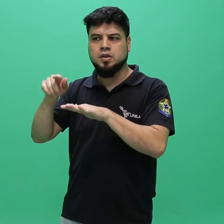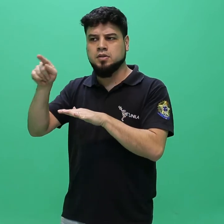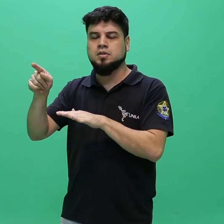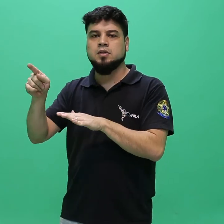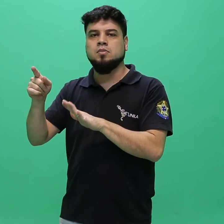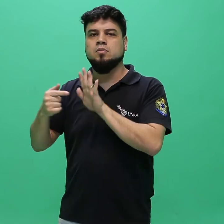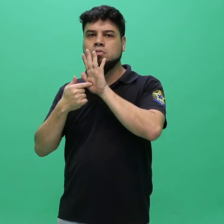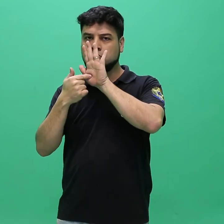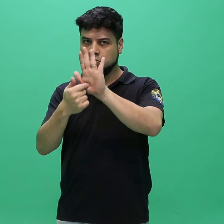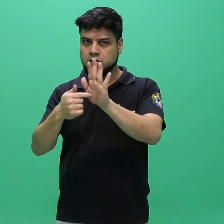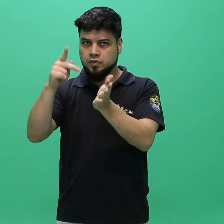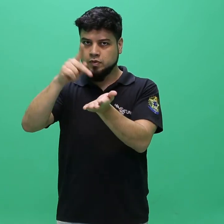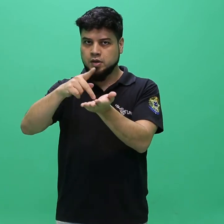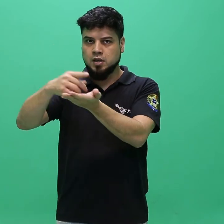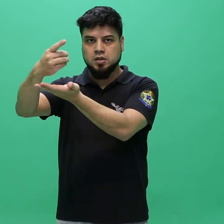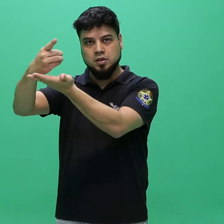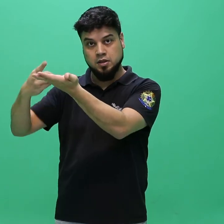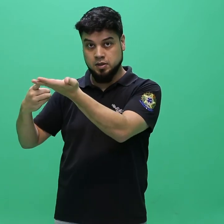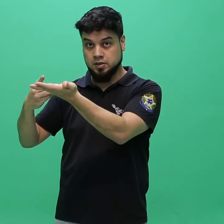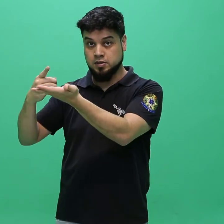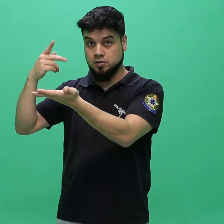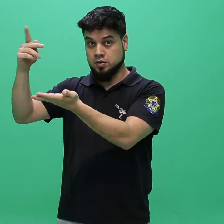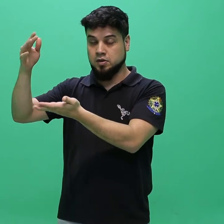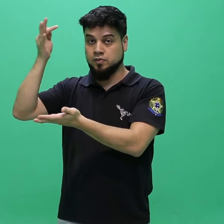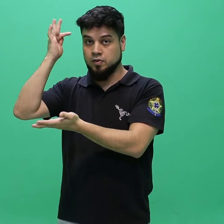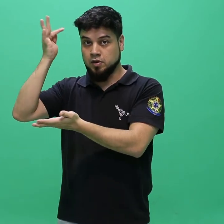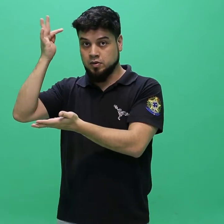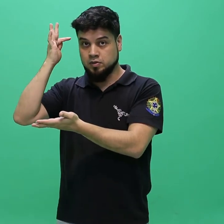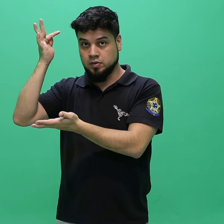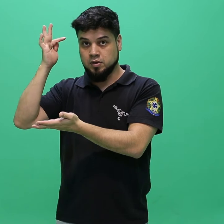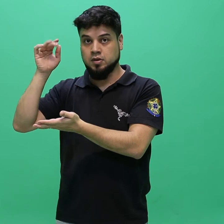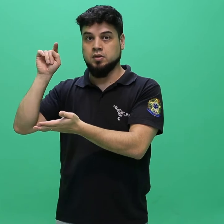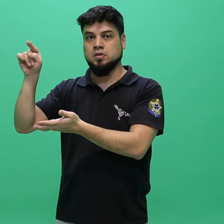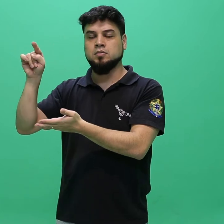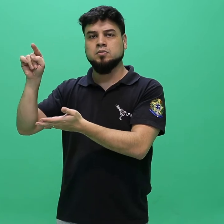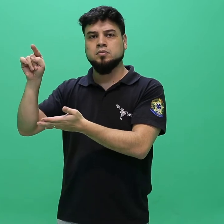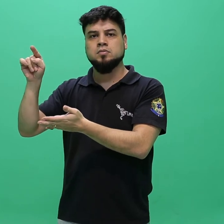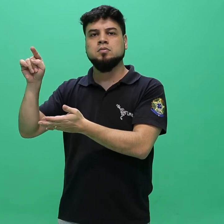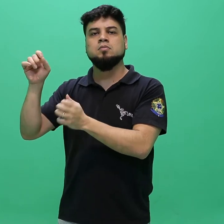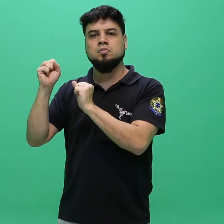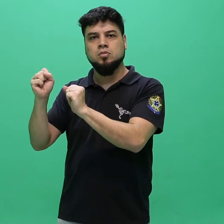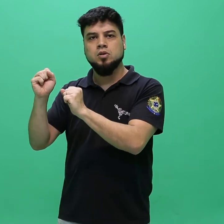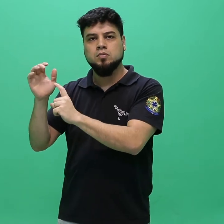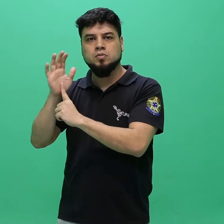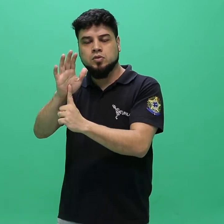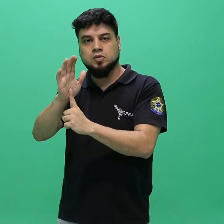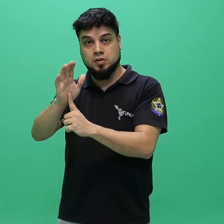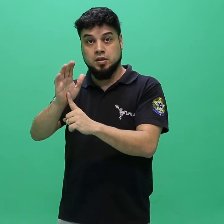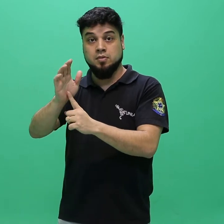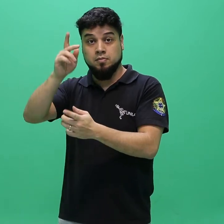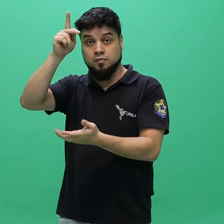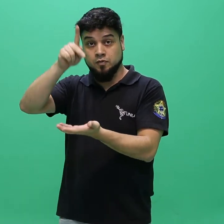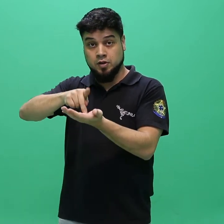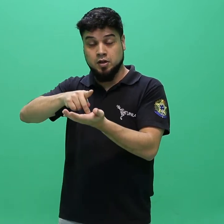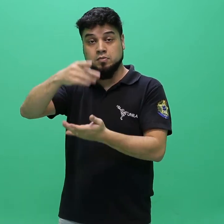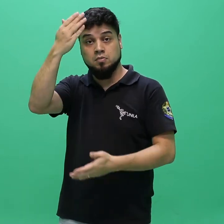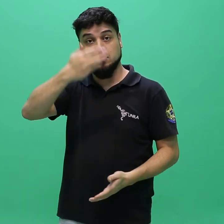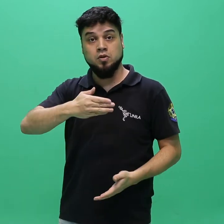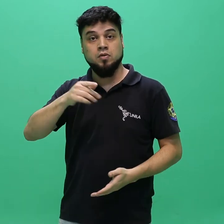etc. Excetuando-se os casos em que o candidato apresentar declaração da